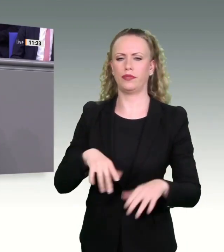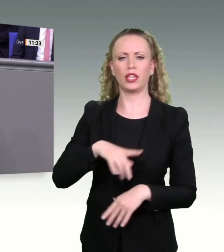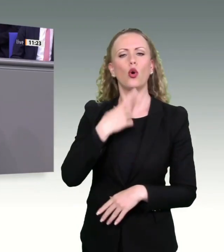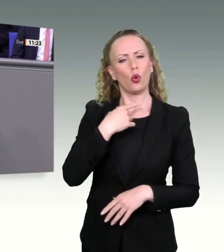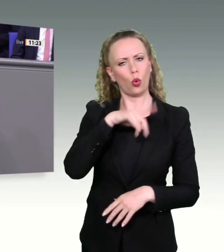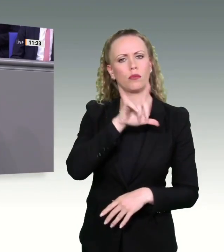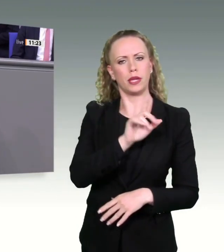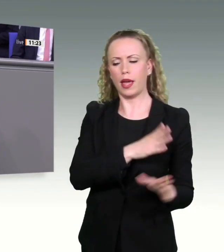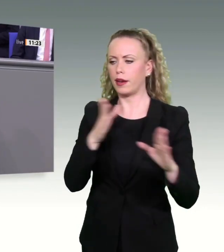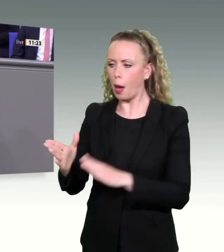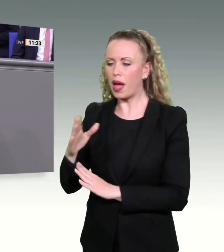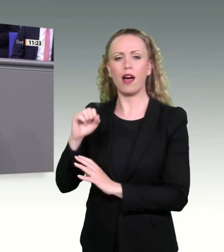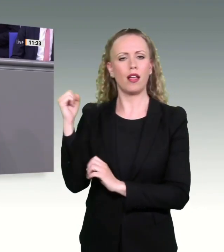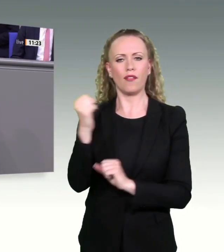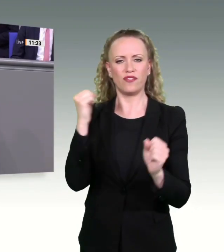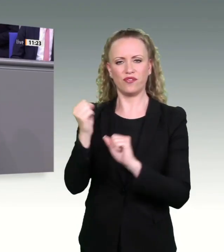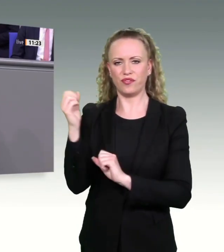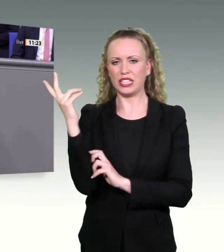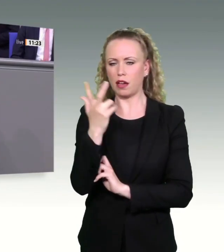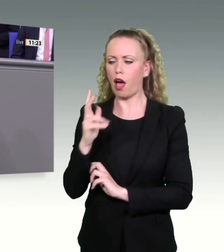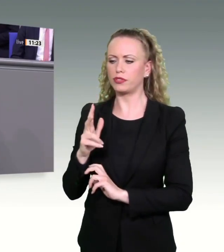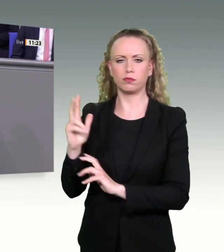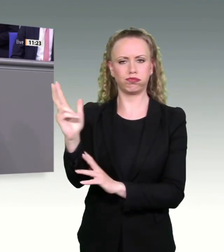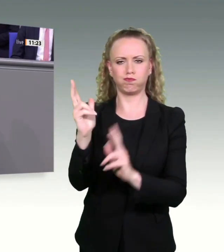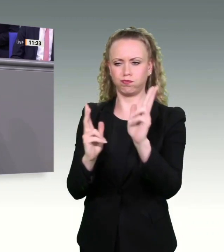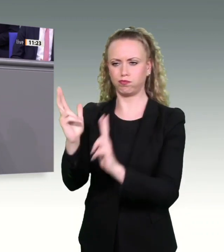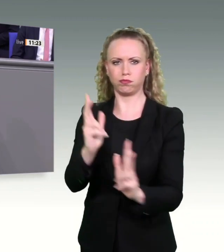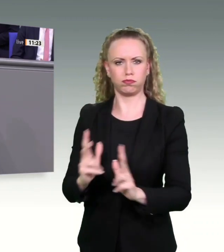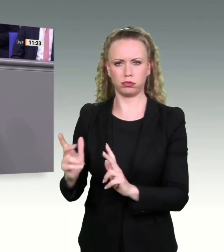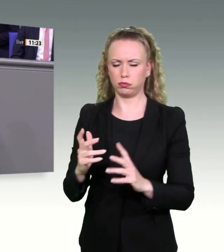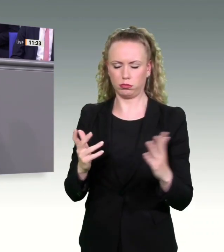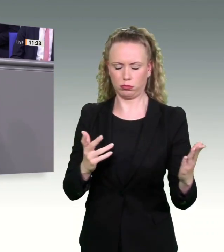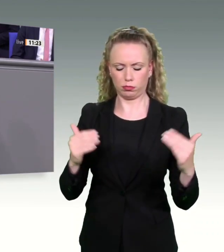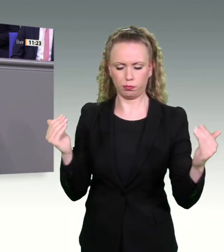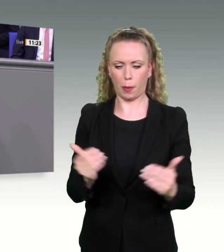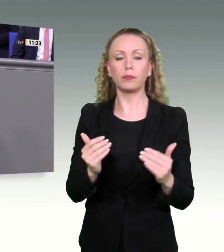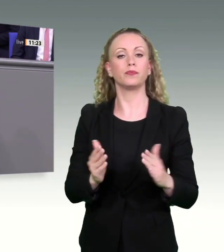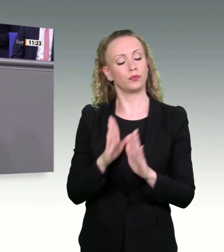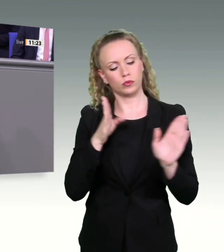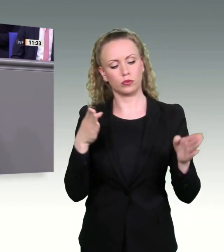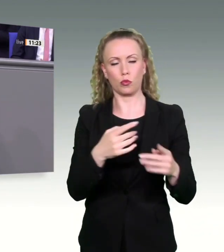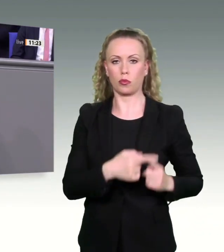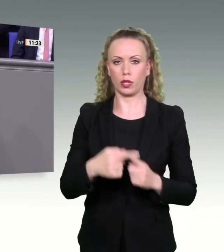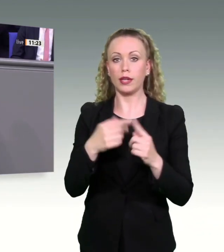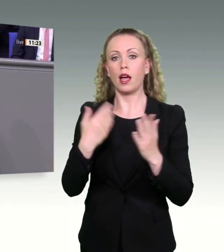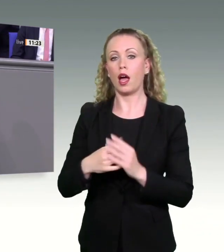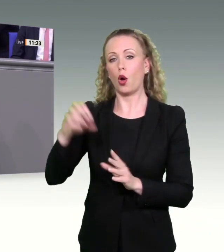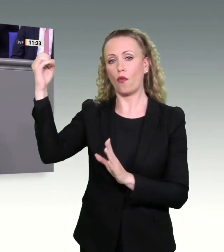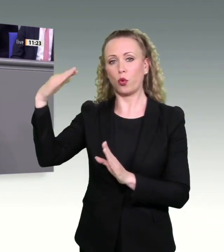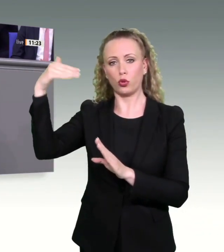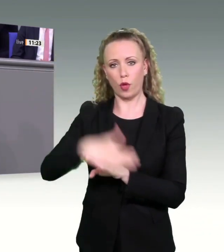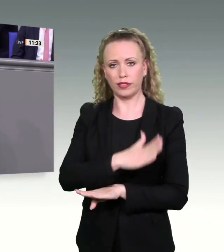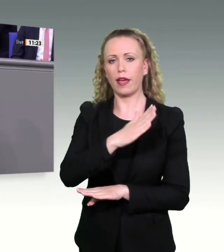Darüber hinaus behaupten CDU und CSU, der klimaschutzpolitische Nutzen von Photovoltaikanlagen auf